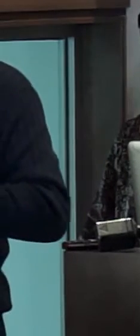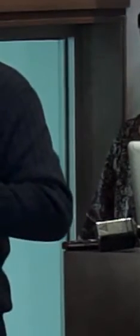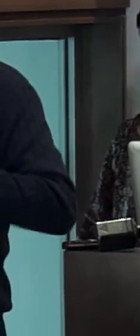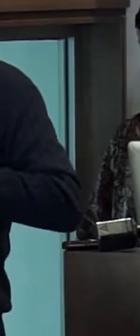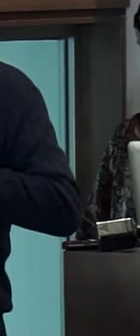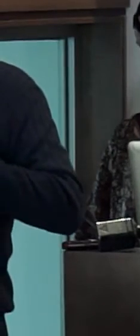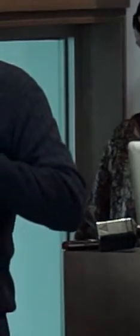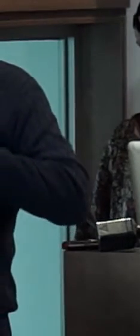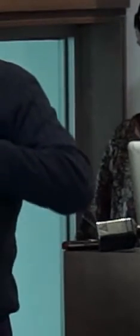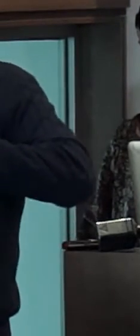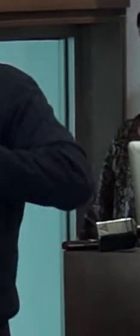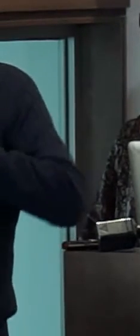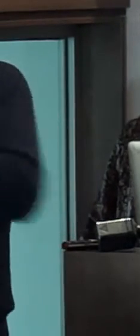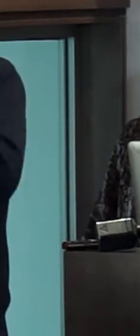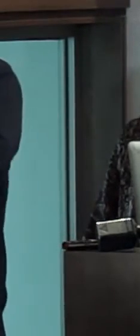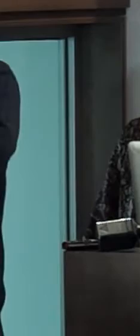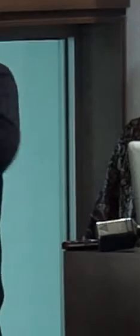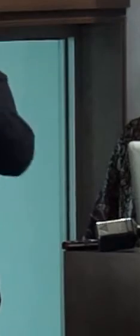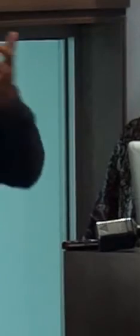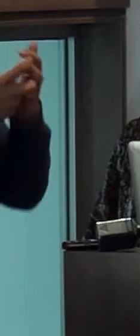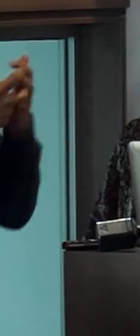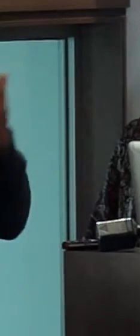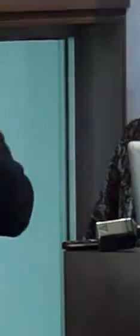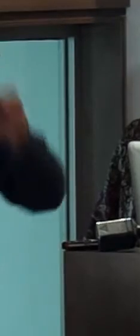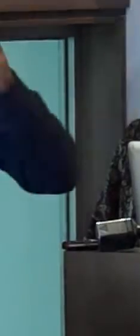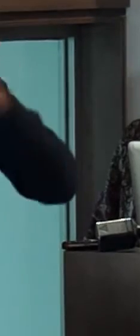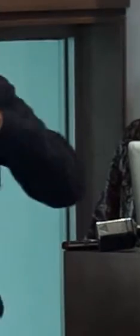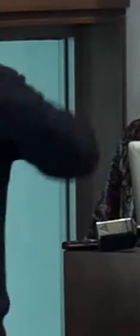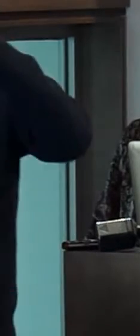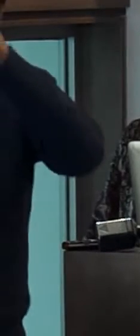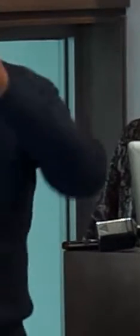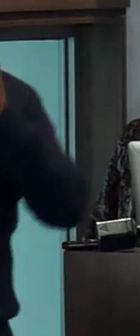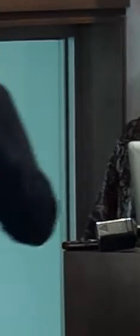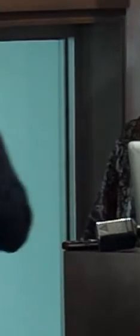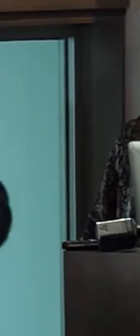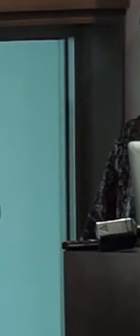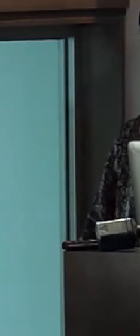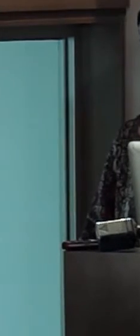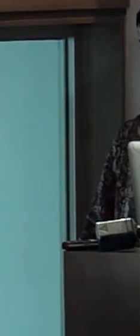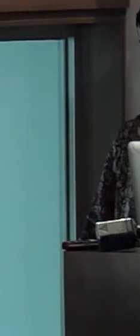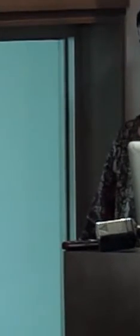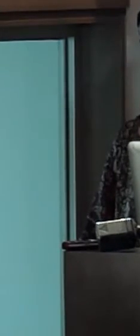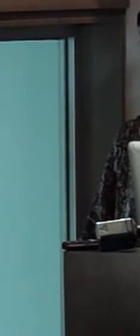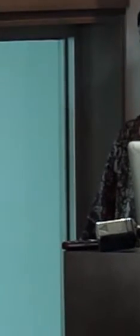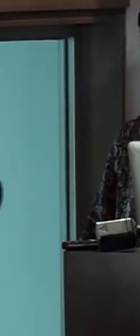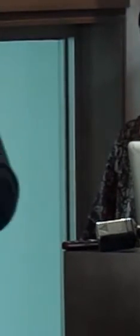el mercado responda a la finalidad de la sociedad respecto a los derechos humanos